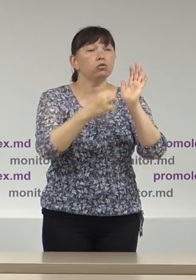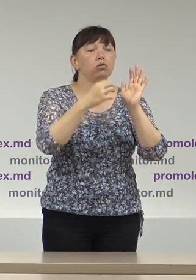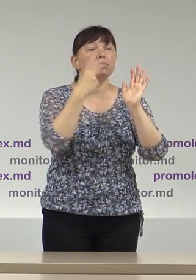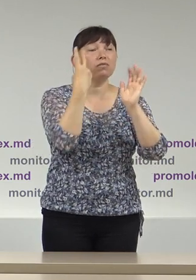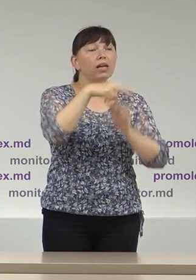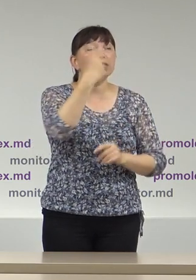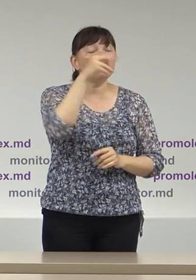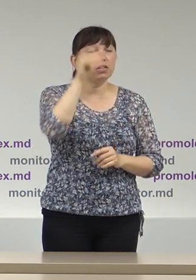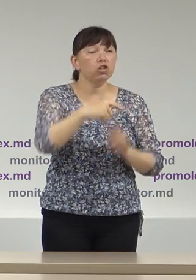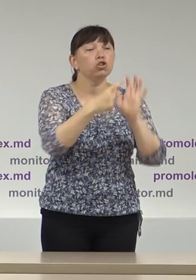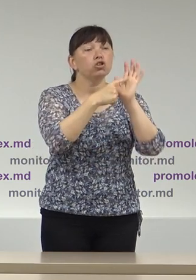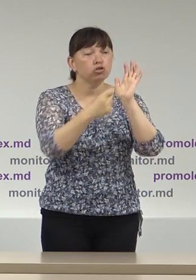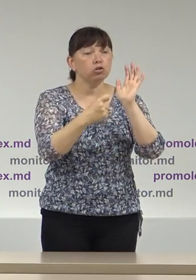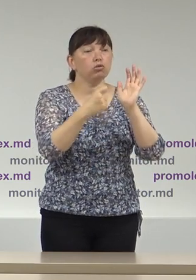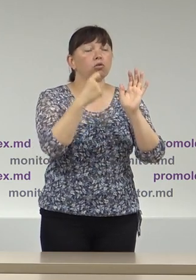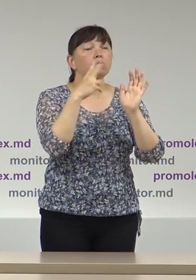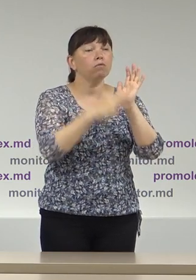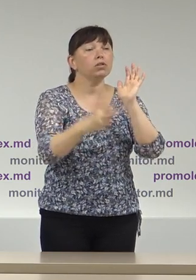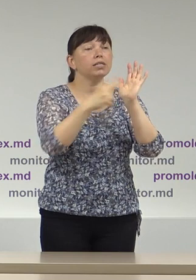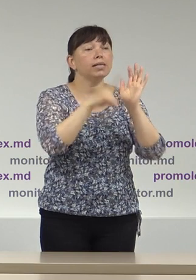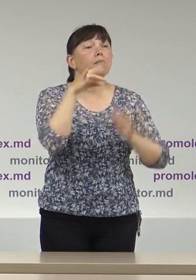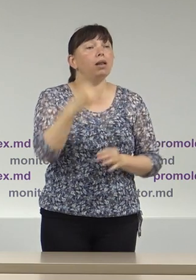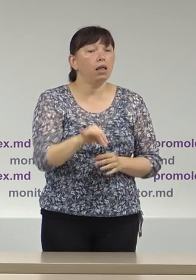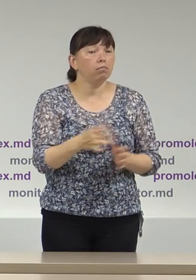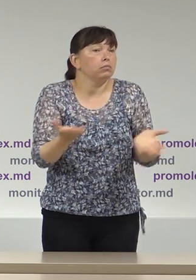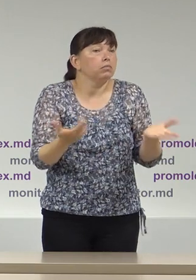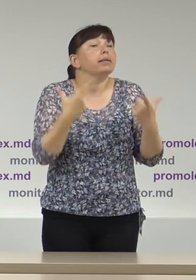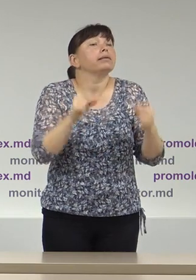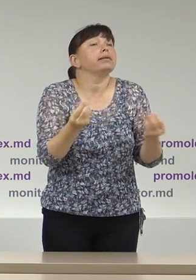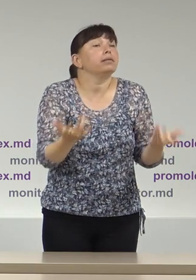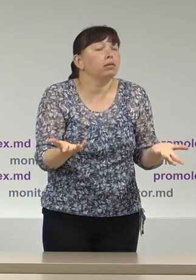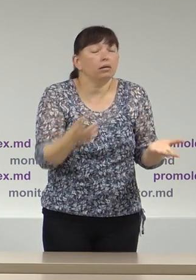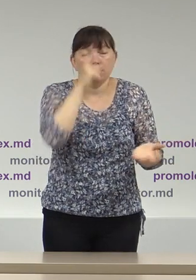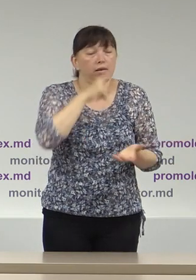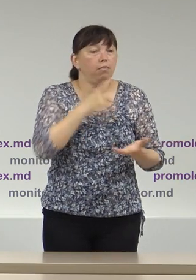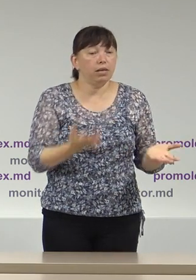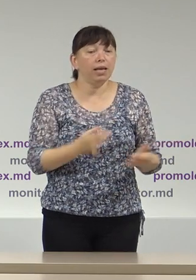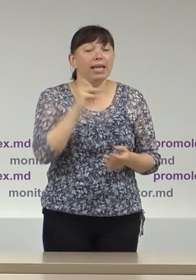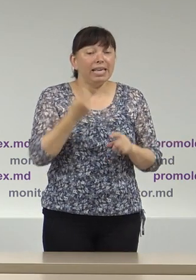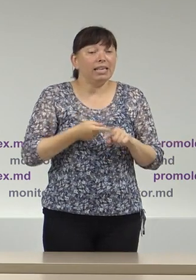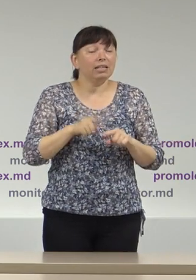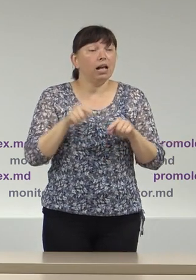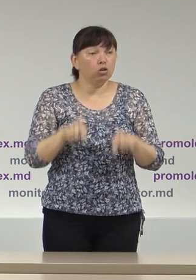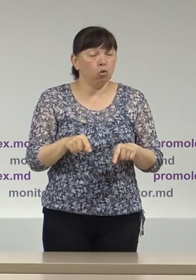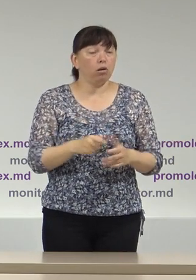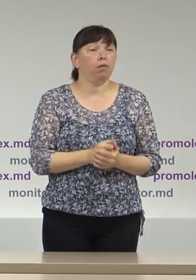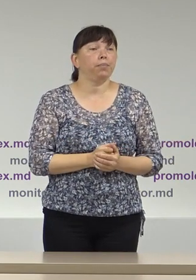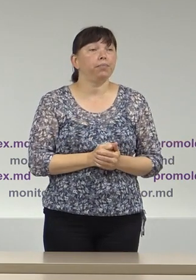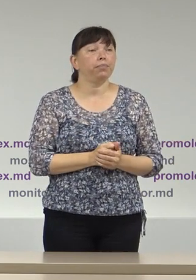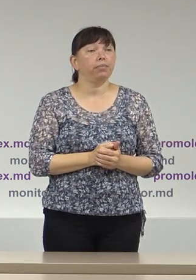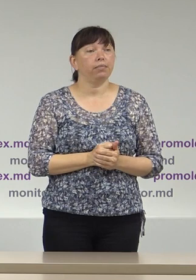.687 lei dintre care voi menționa că